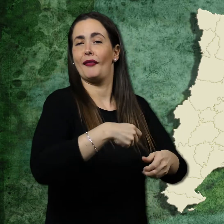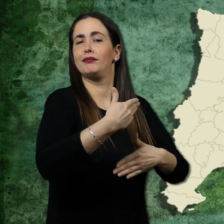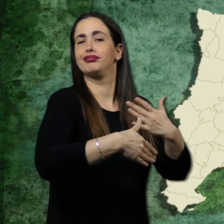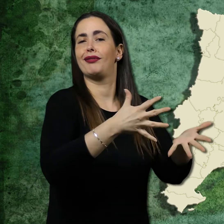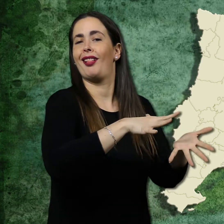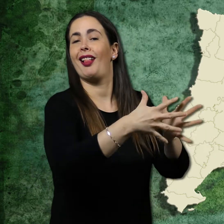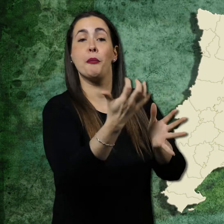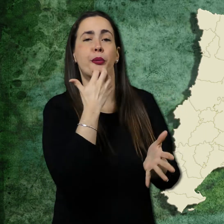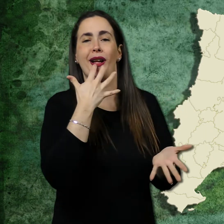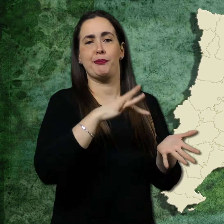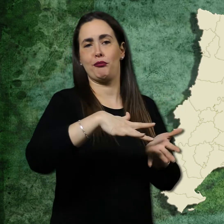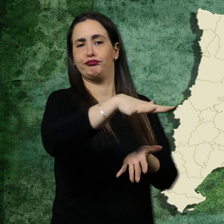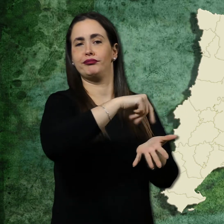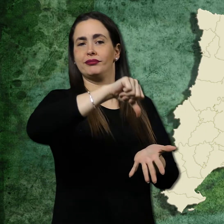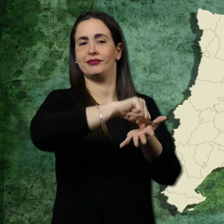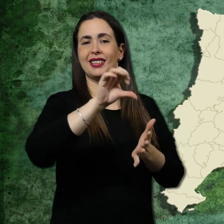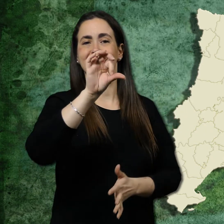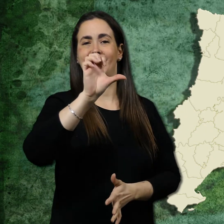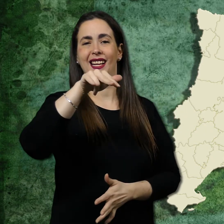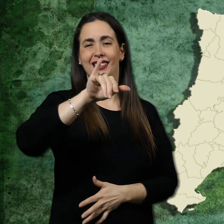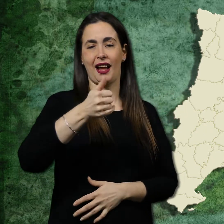Com la sènia del rellotge, seure al Museu de la Marina.